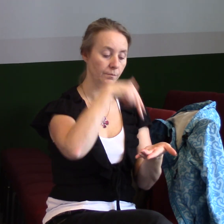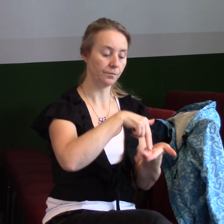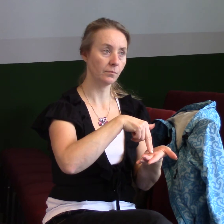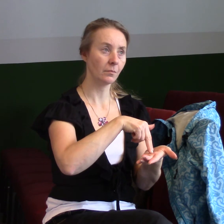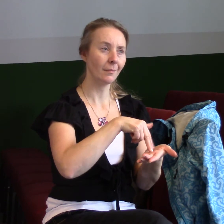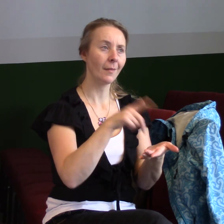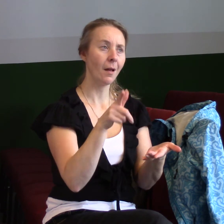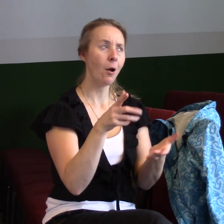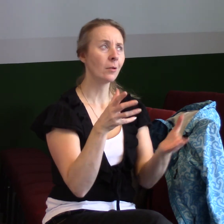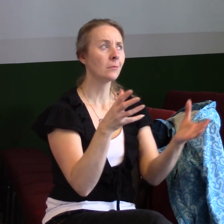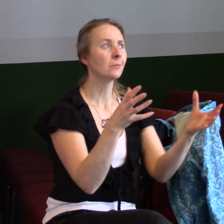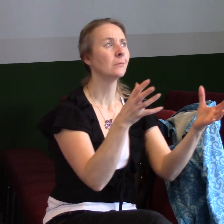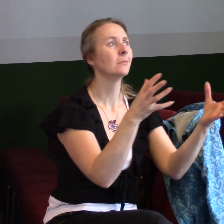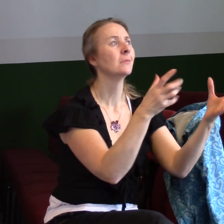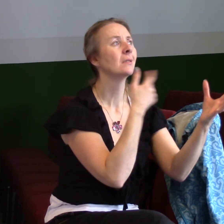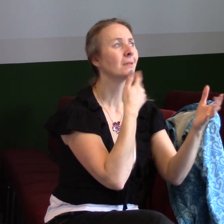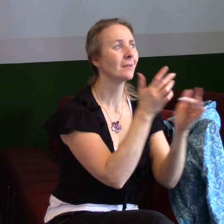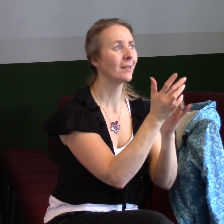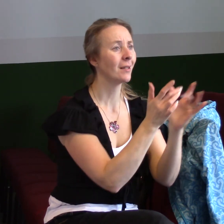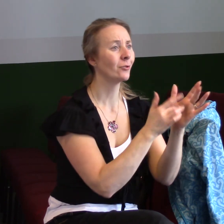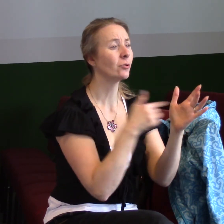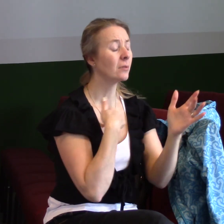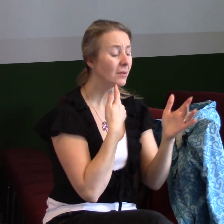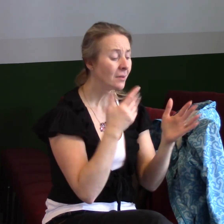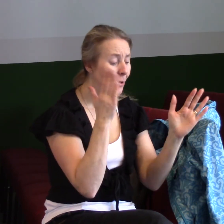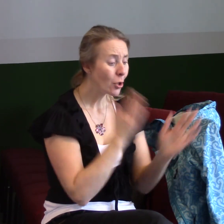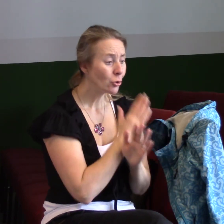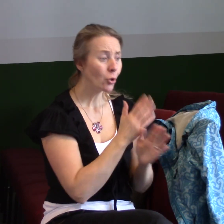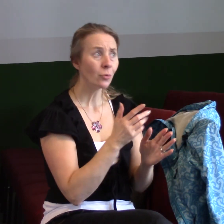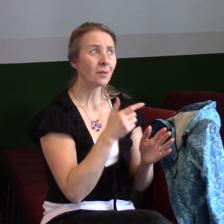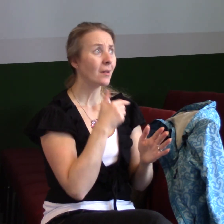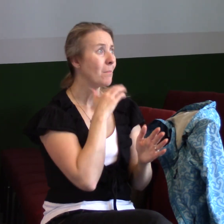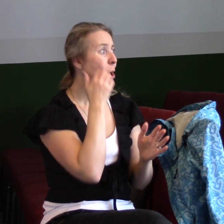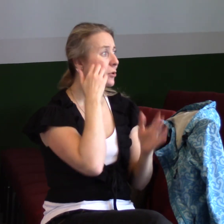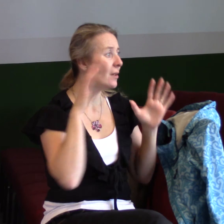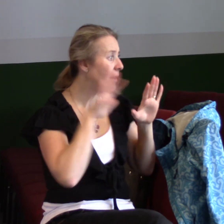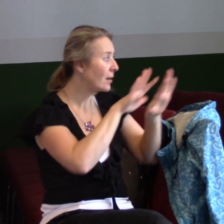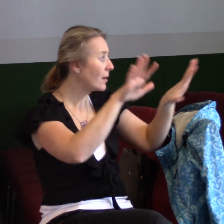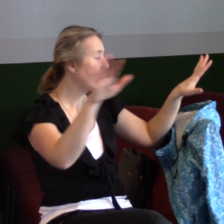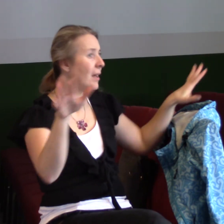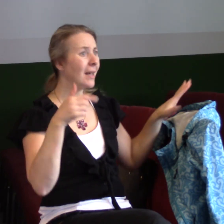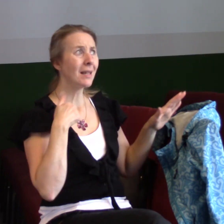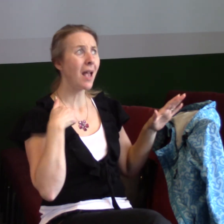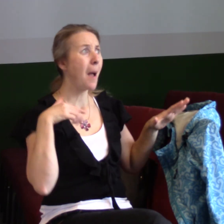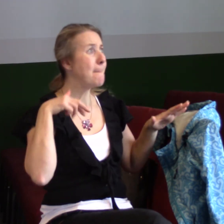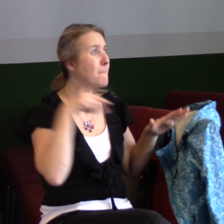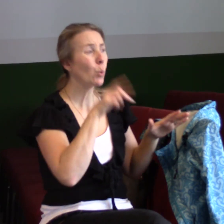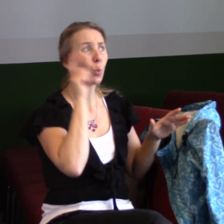Kristu dodral. Že on prostě udělal rozhodnutí, ať mě to stojí, co mě to stojí, já přijdu až ke Kristu, že on mě může